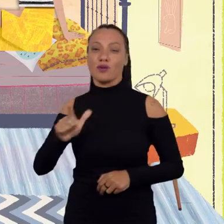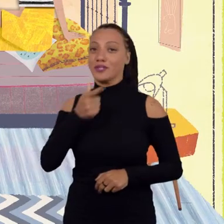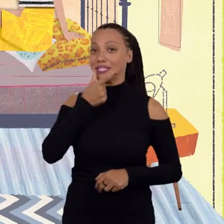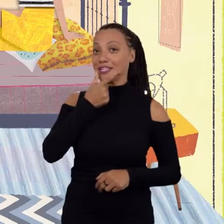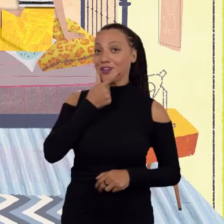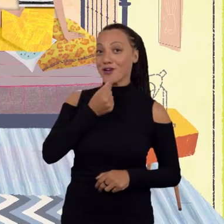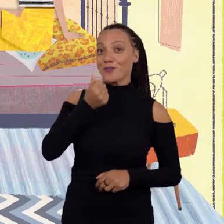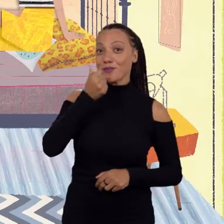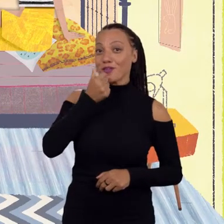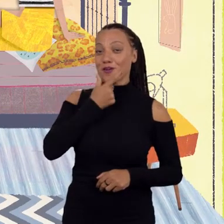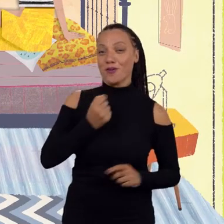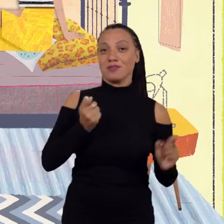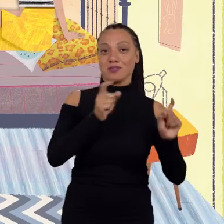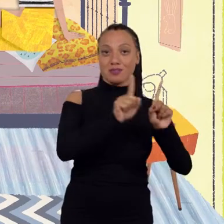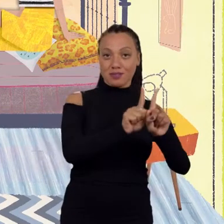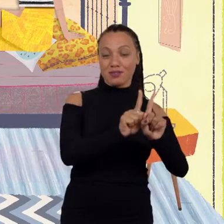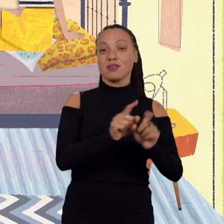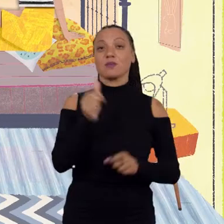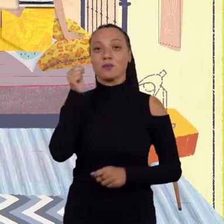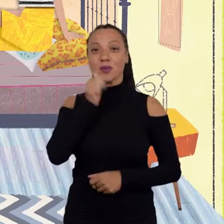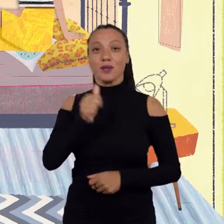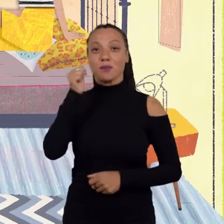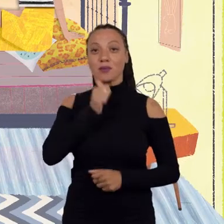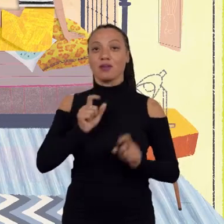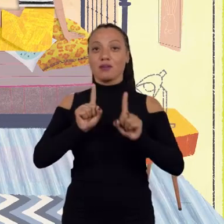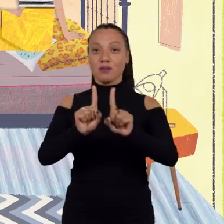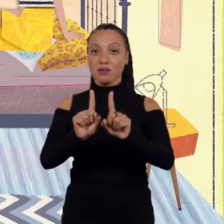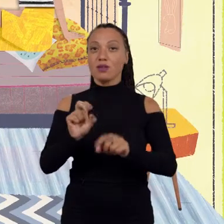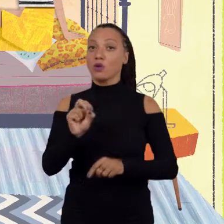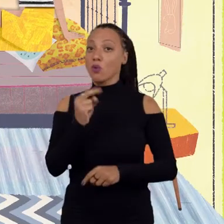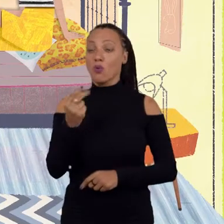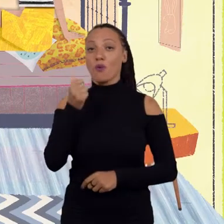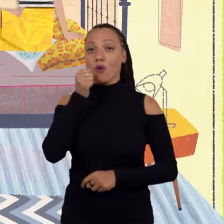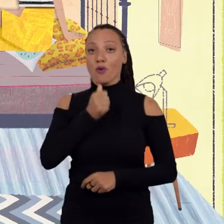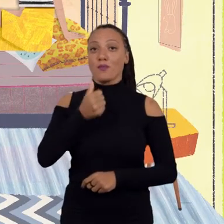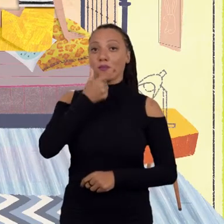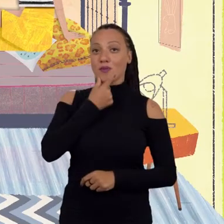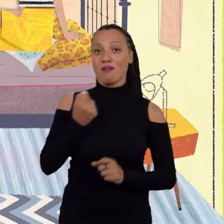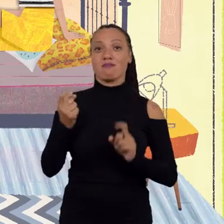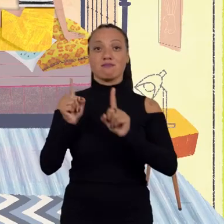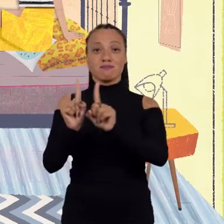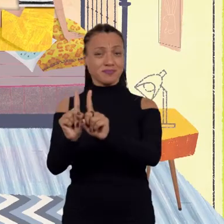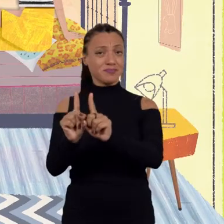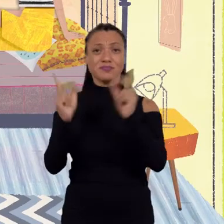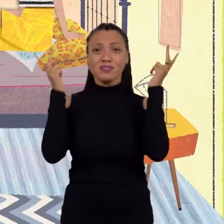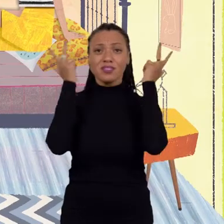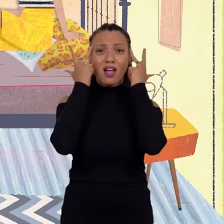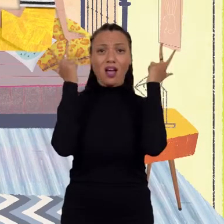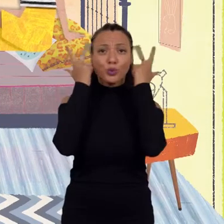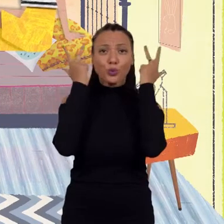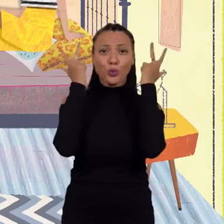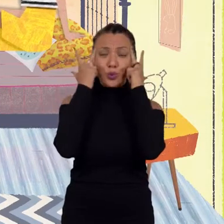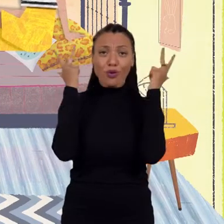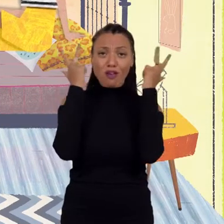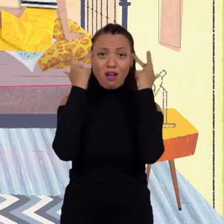gostar de homens e vice-versa, é uma coisa, é algo natural e deveria ser aceito.